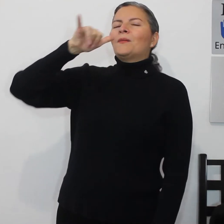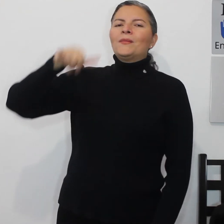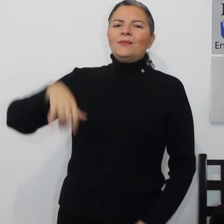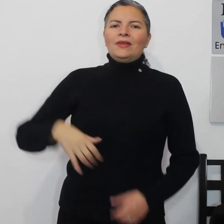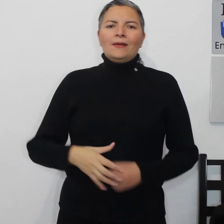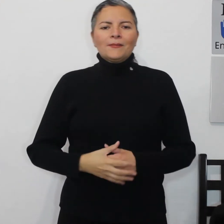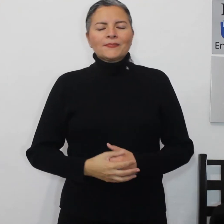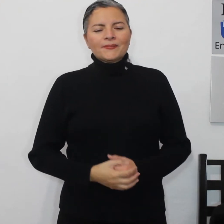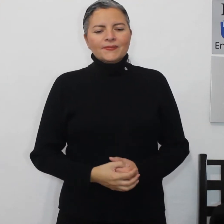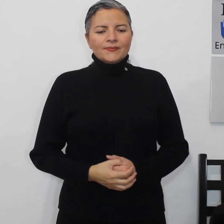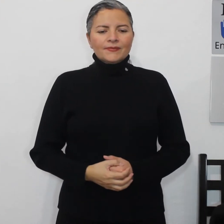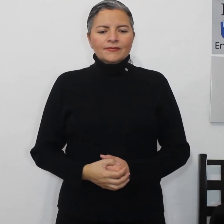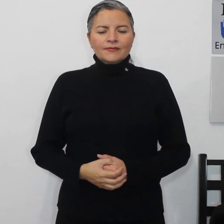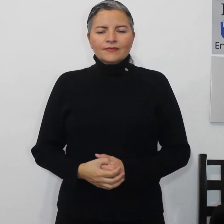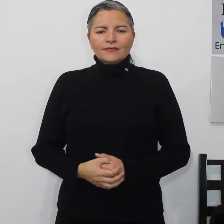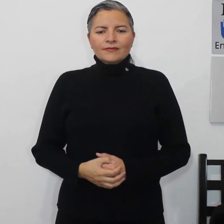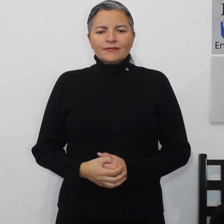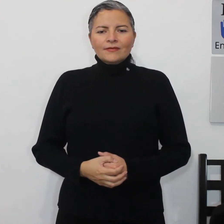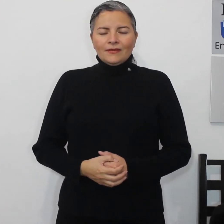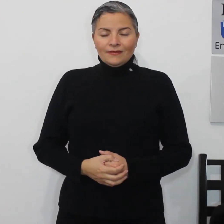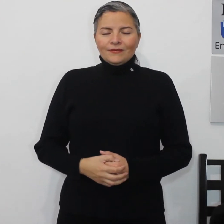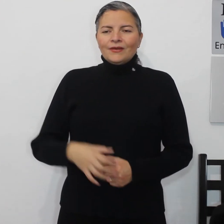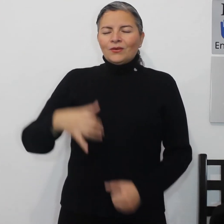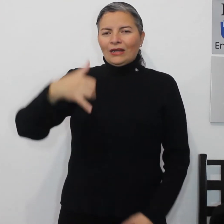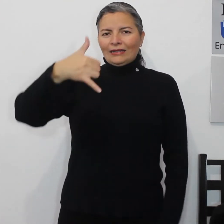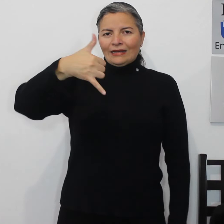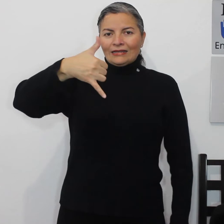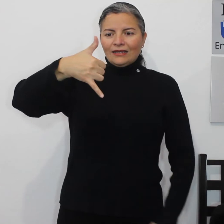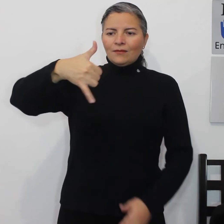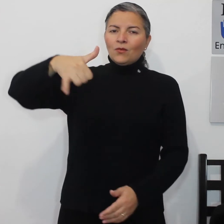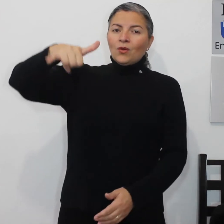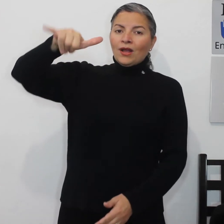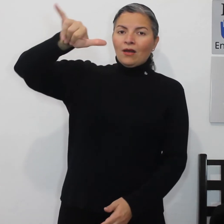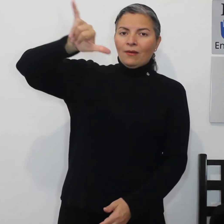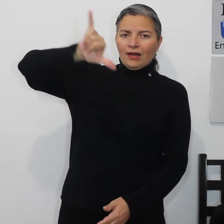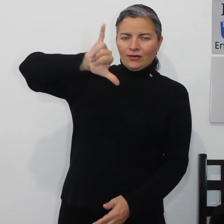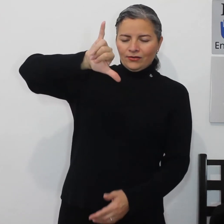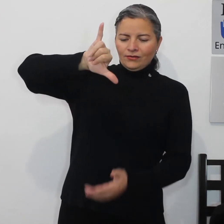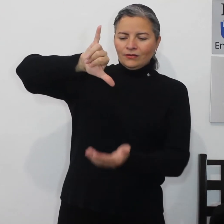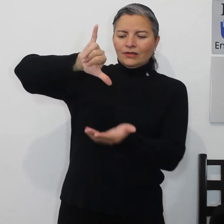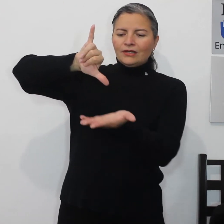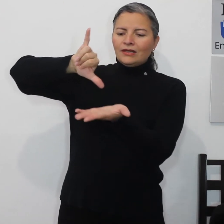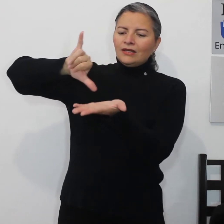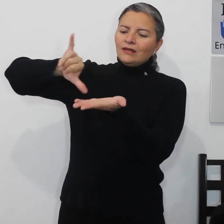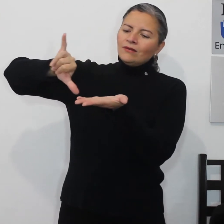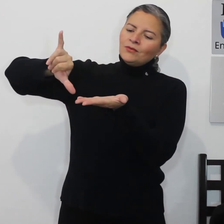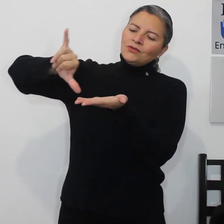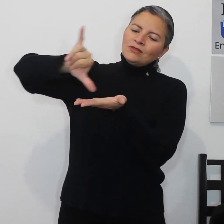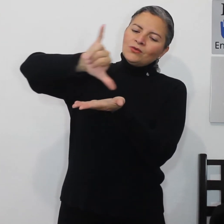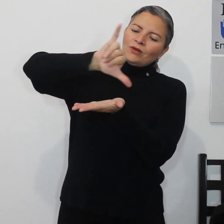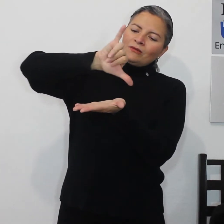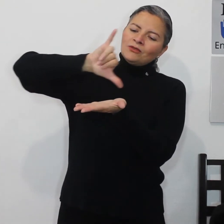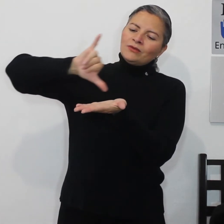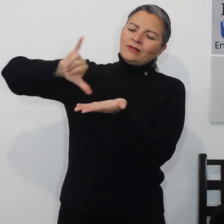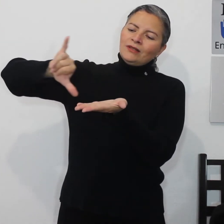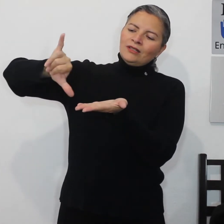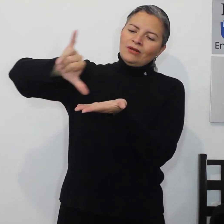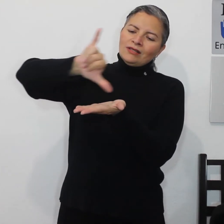bebida aceite aceite con la letra Y boca abajo y como si estuviéramos vertiendo el